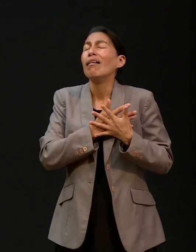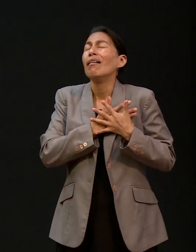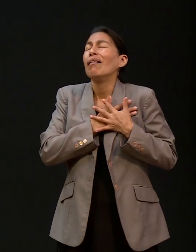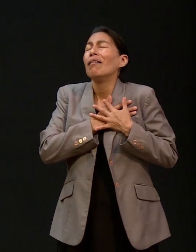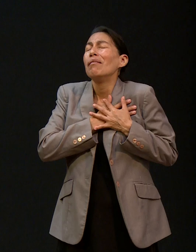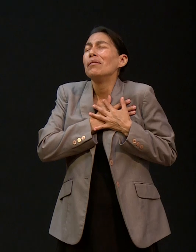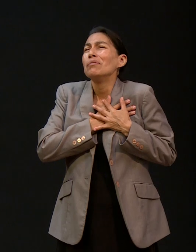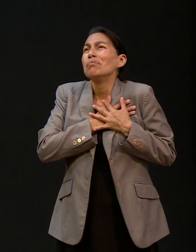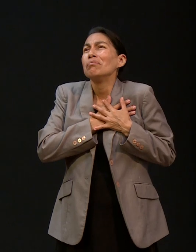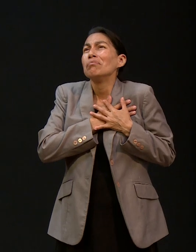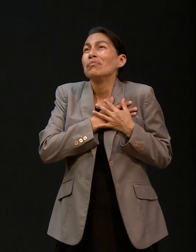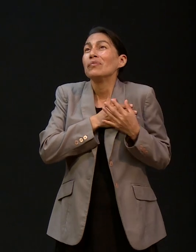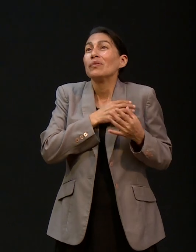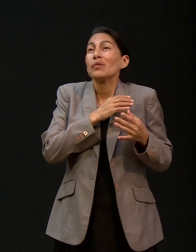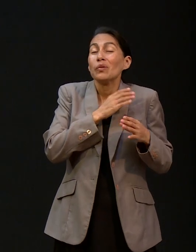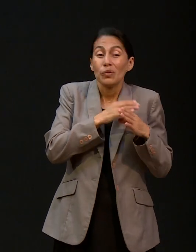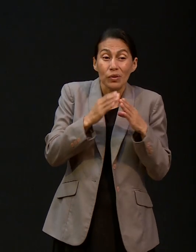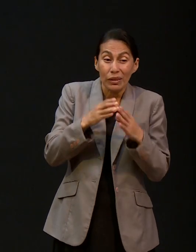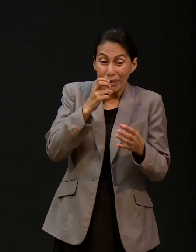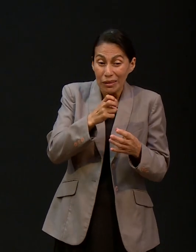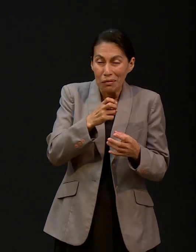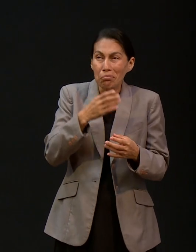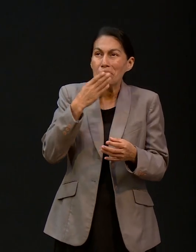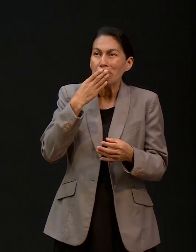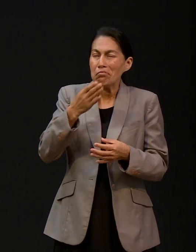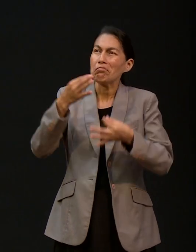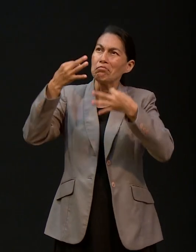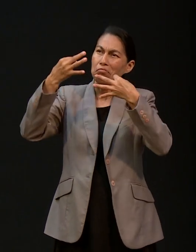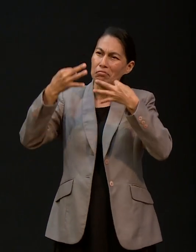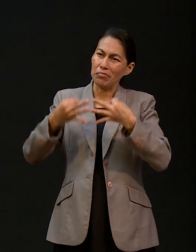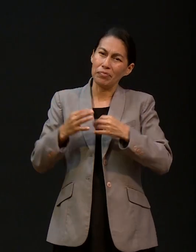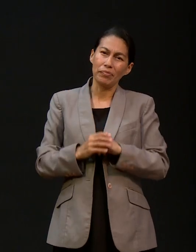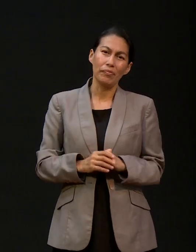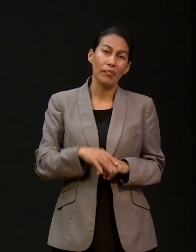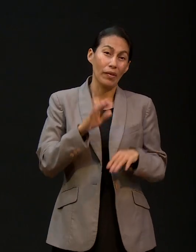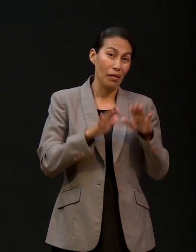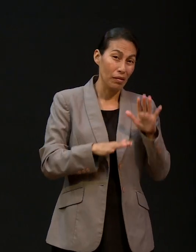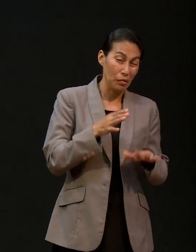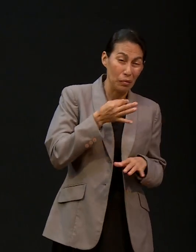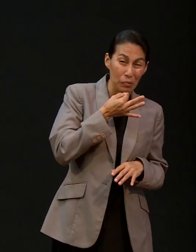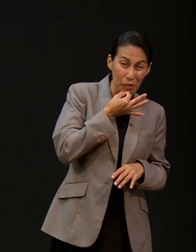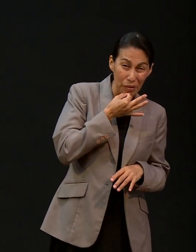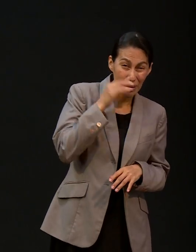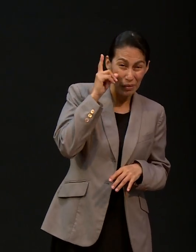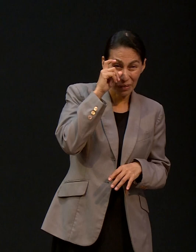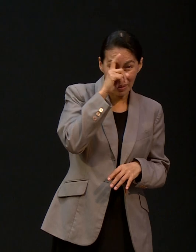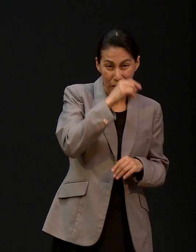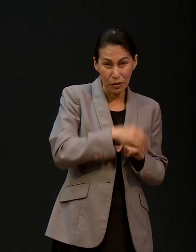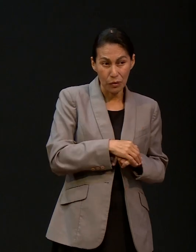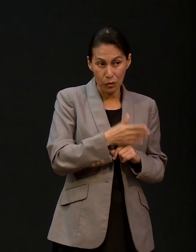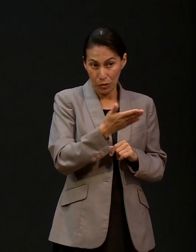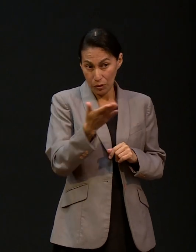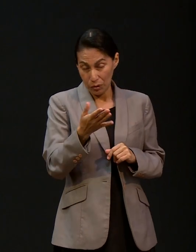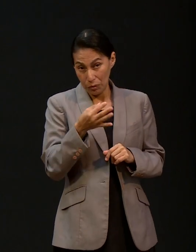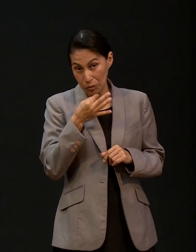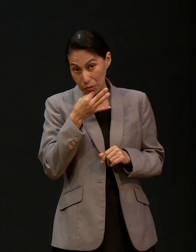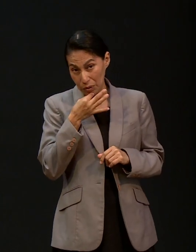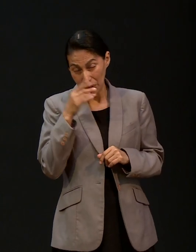corazón. Y hay veces que tenemos que pasar momentos difíciles en la vida. Ustedes tuvieron que pasar por